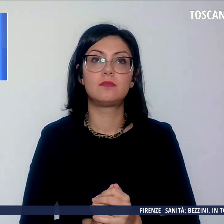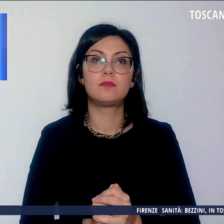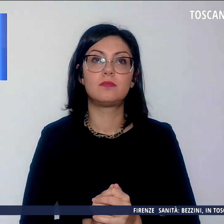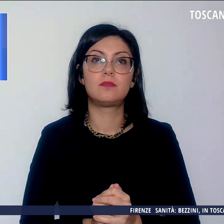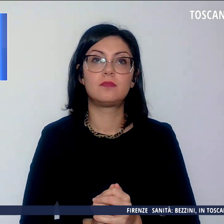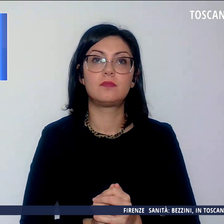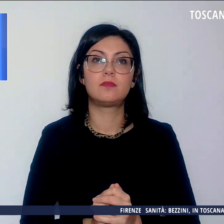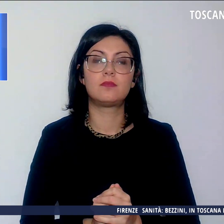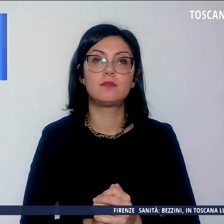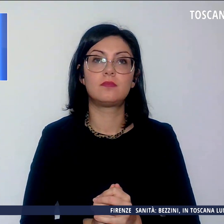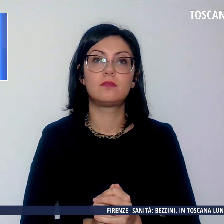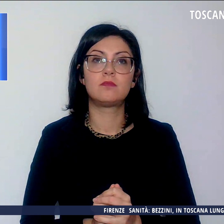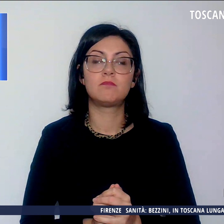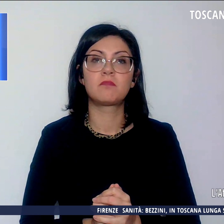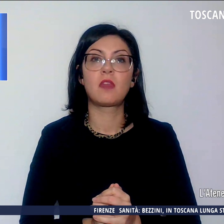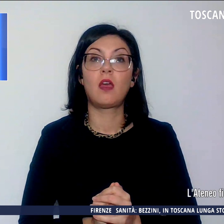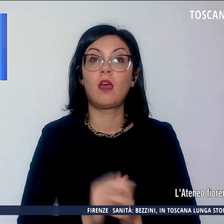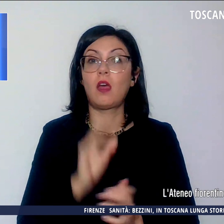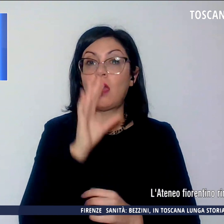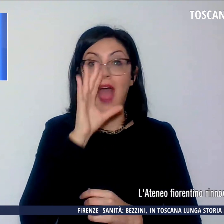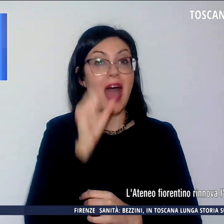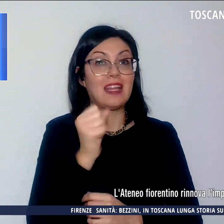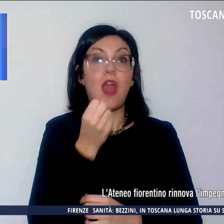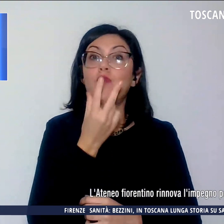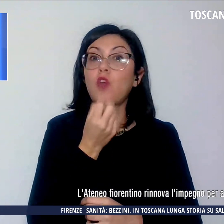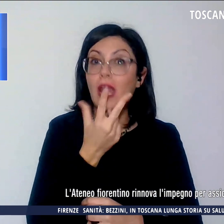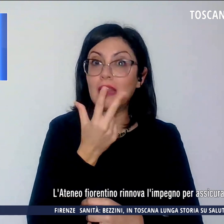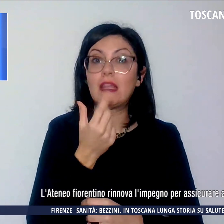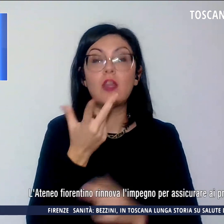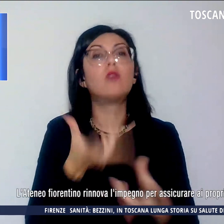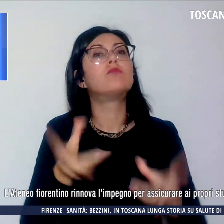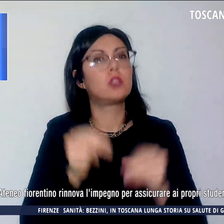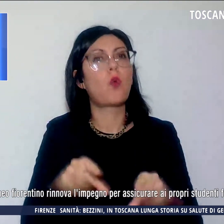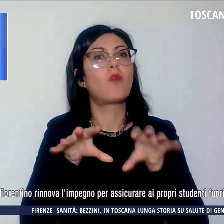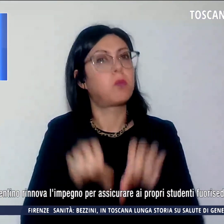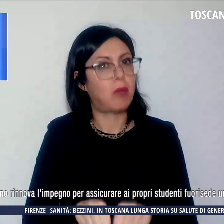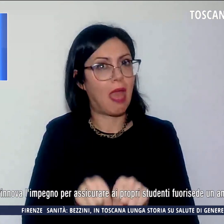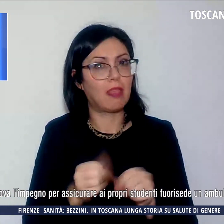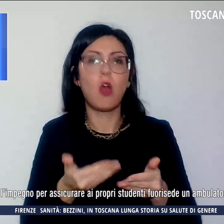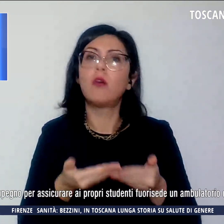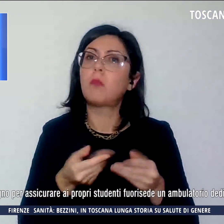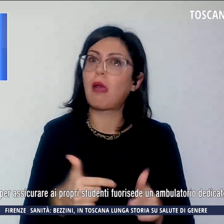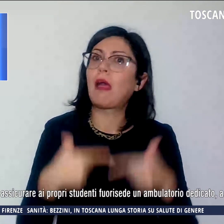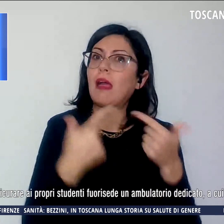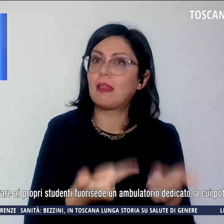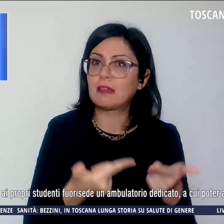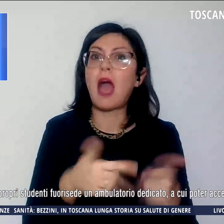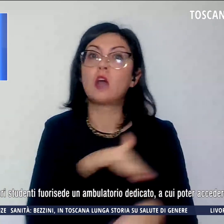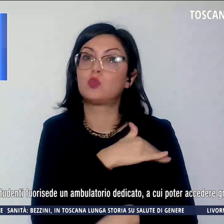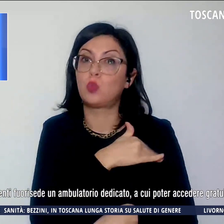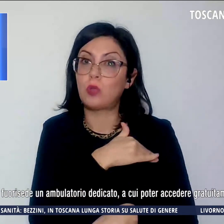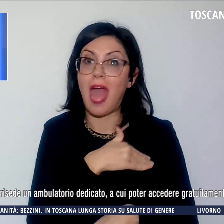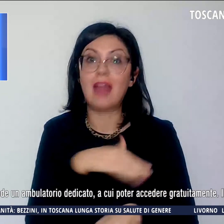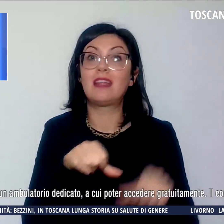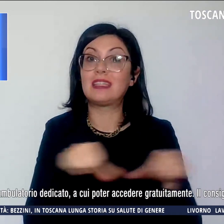L'Ateneo Fiorentino rinnova l'impegno per assicurare ai propri studenti fuori sede un ambulatorio